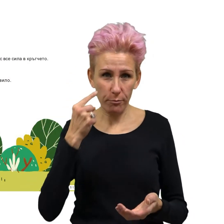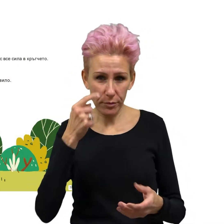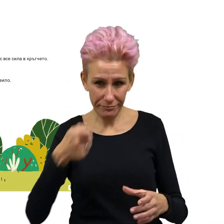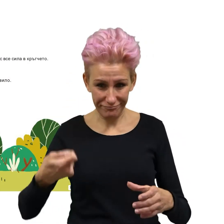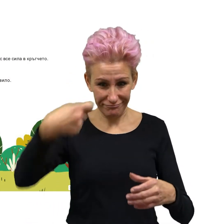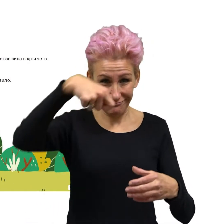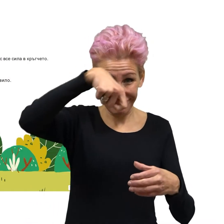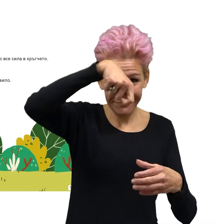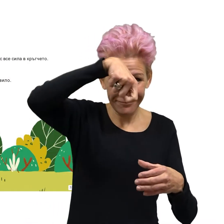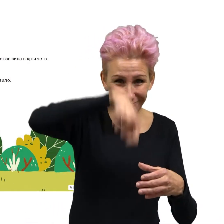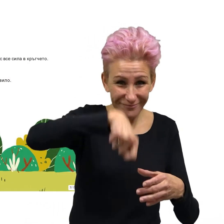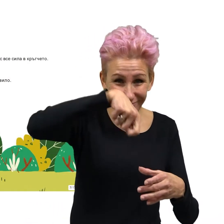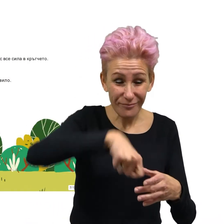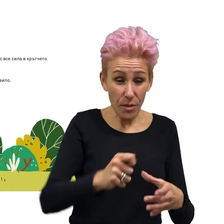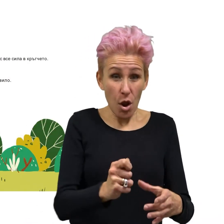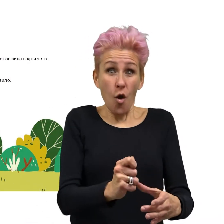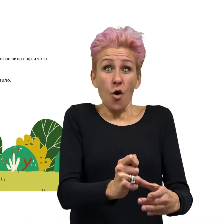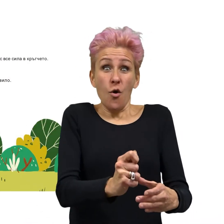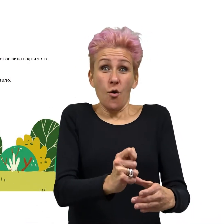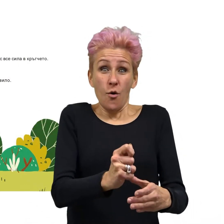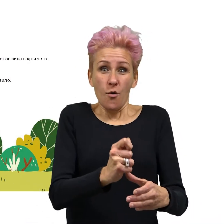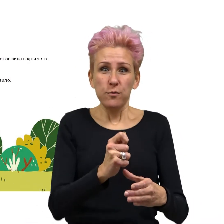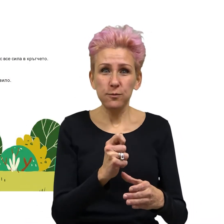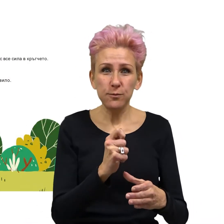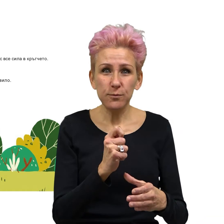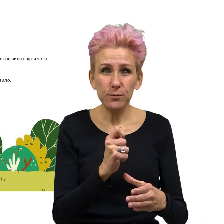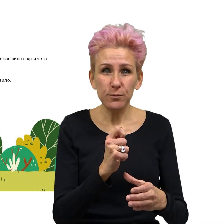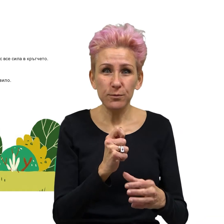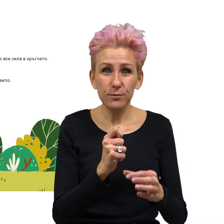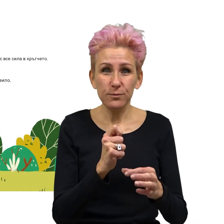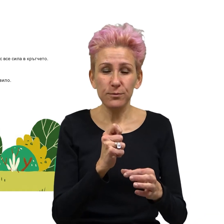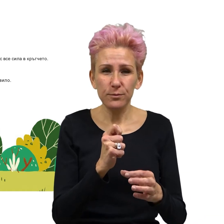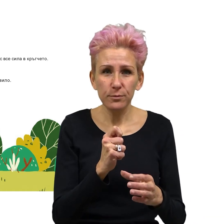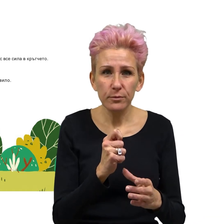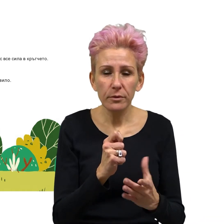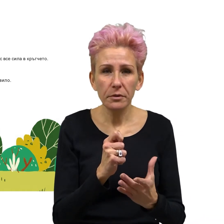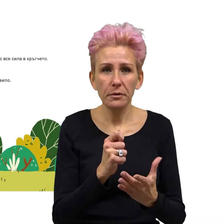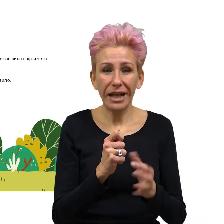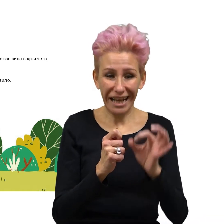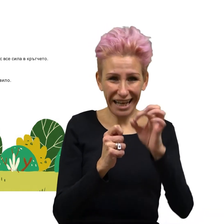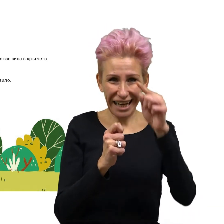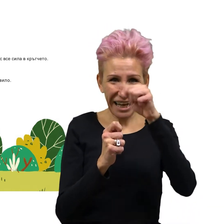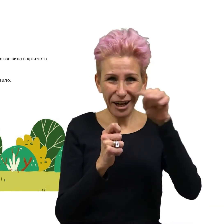Мишо потопил пръчката в съпунената вода и духнал все сила в кръгчето.